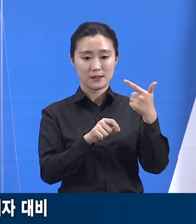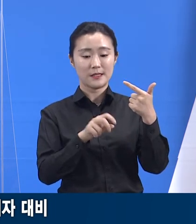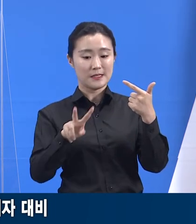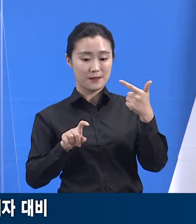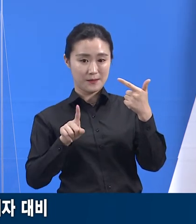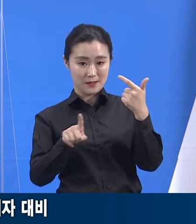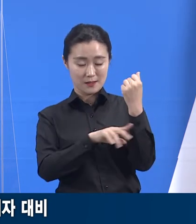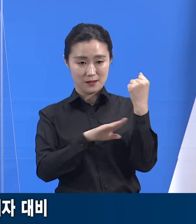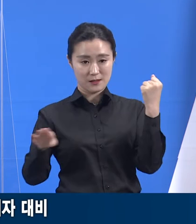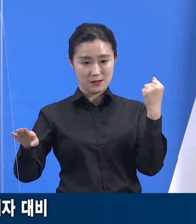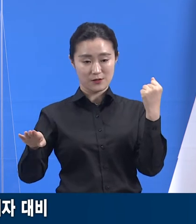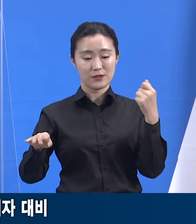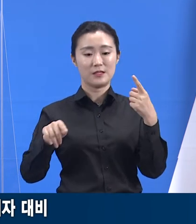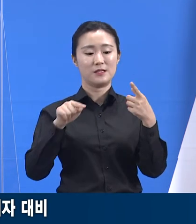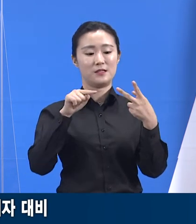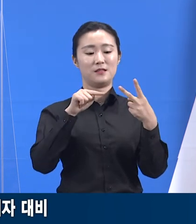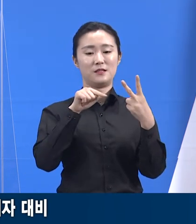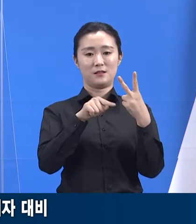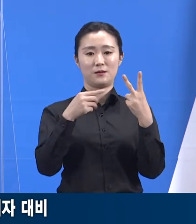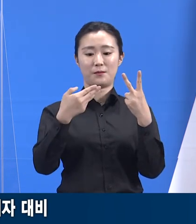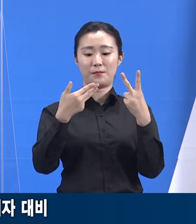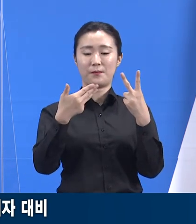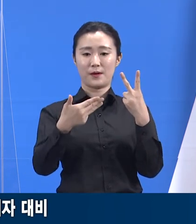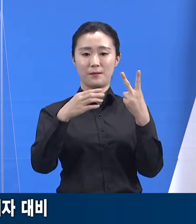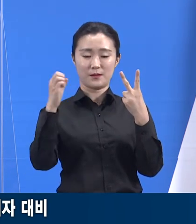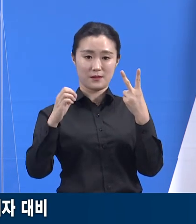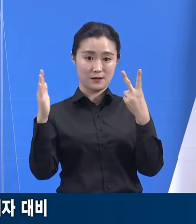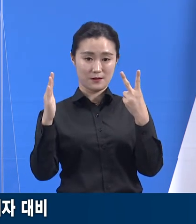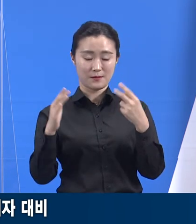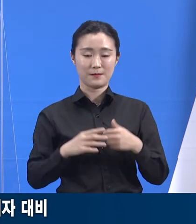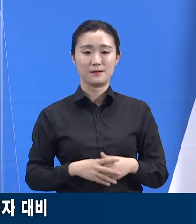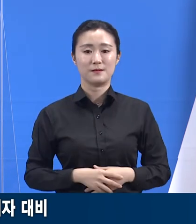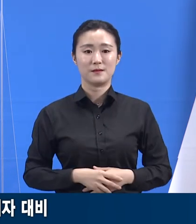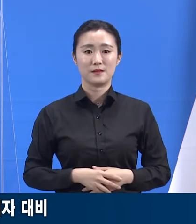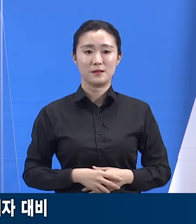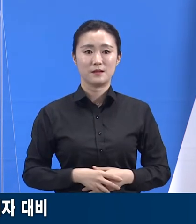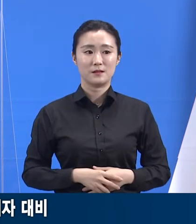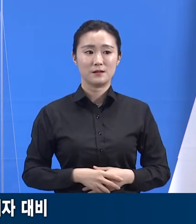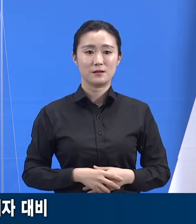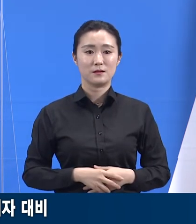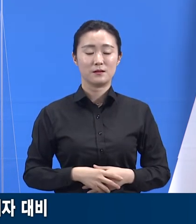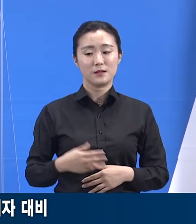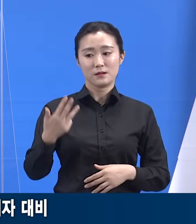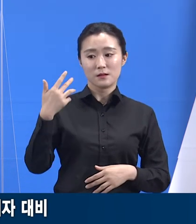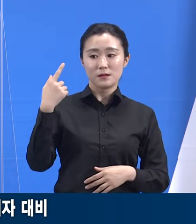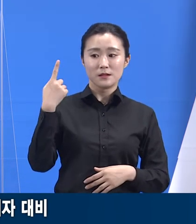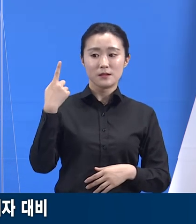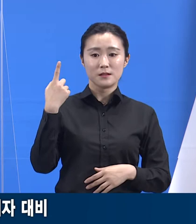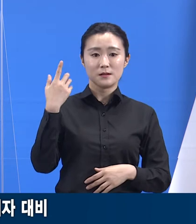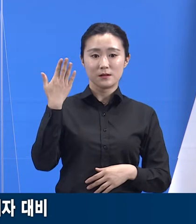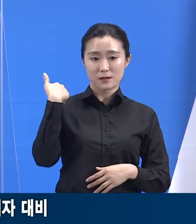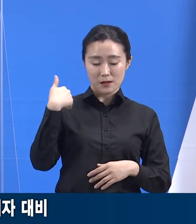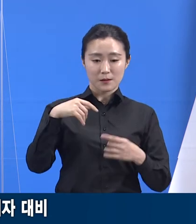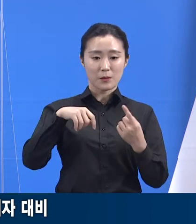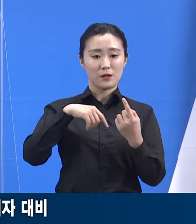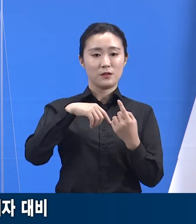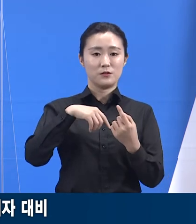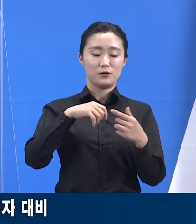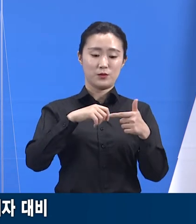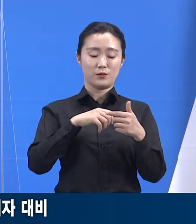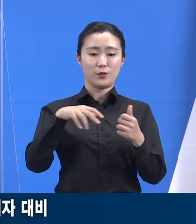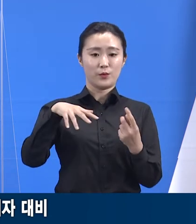지난 3월에 요양병원, 요양원 중심으로 코로나19 예방접종이 시작되었고 4월 1일부터